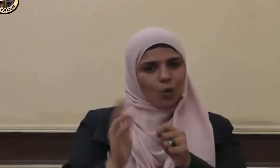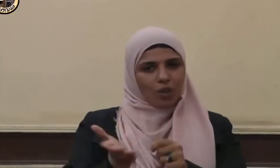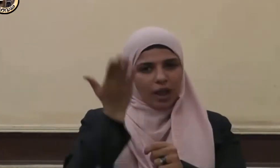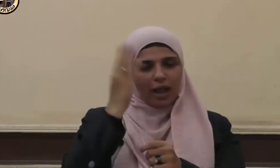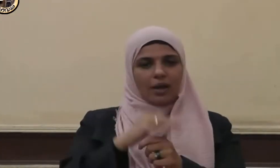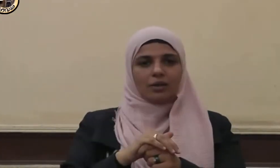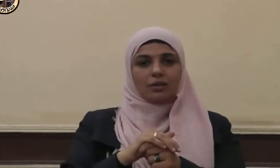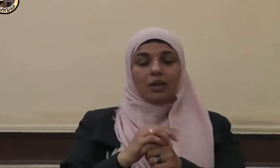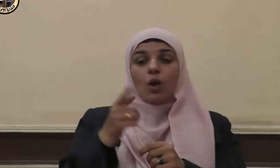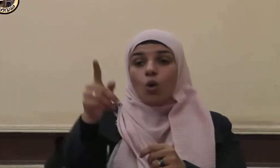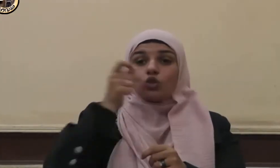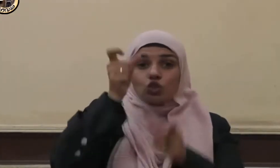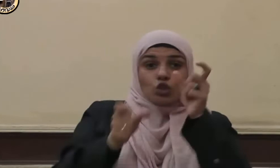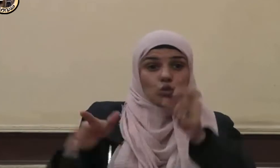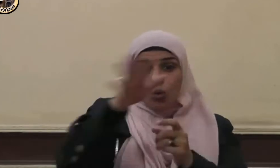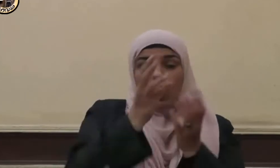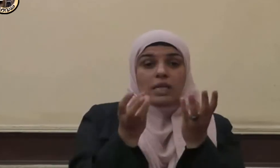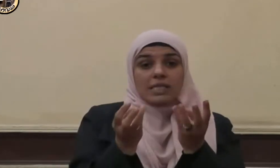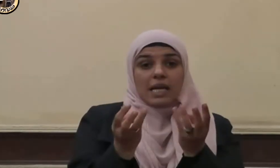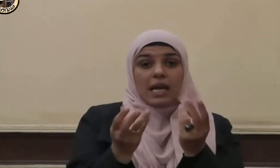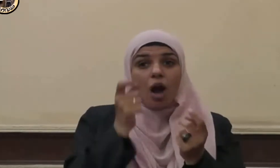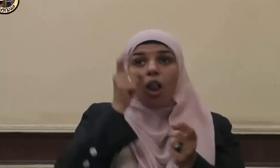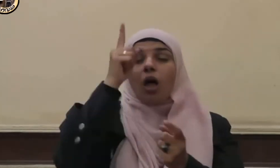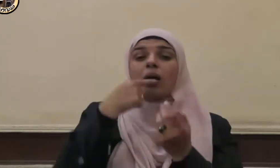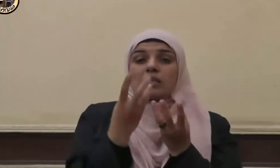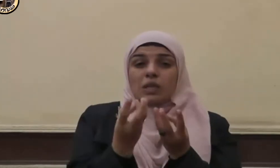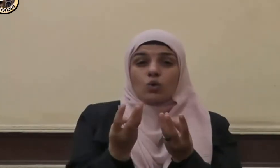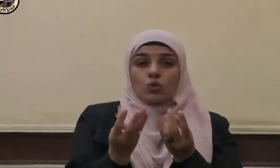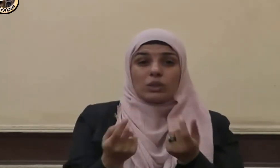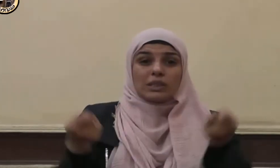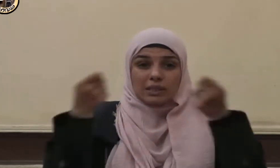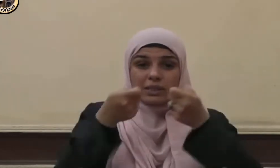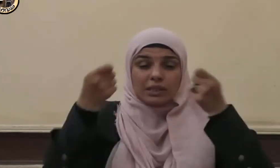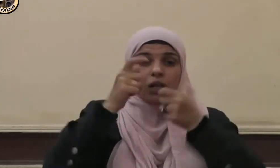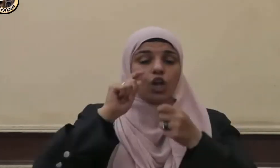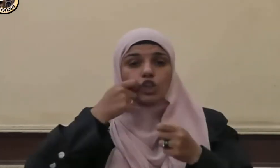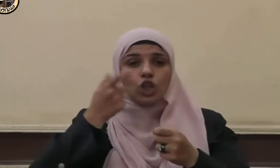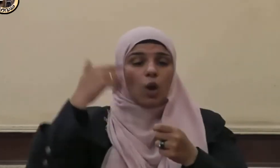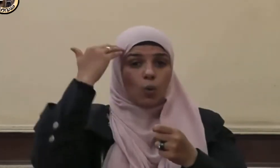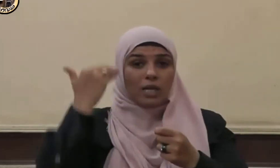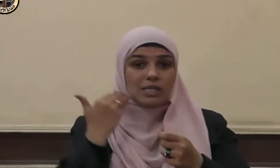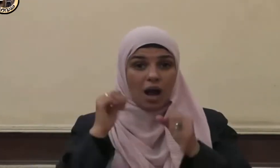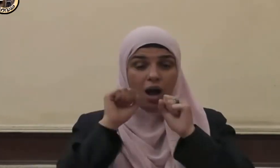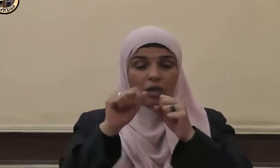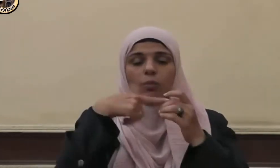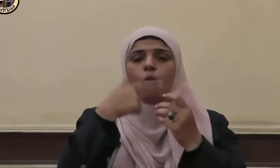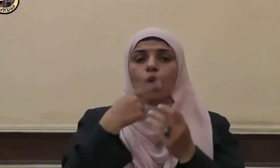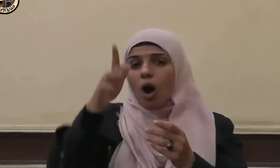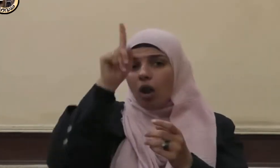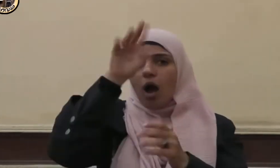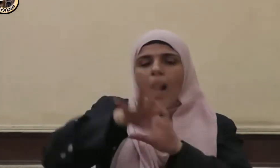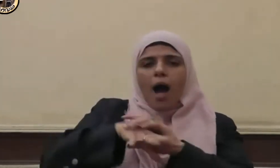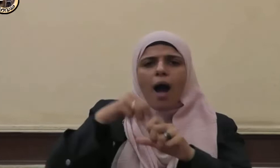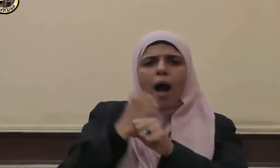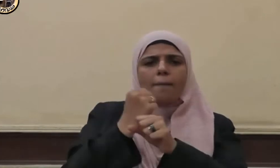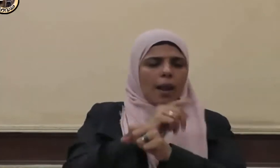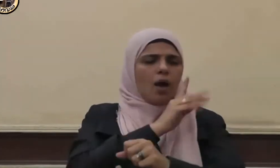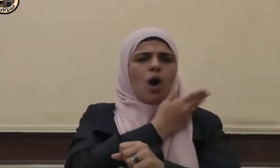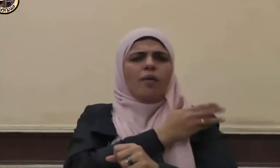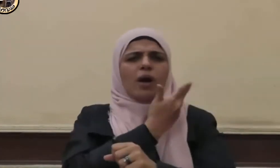وَالذَّاكِرِينَ اللَّهَ كَثِيرًا وَالذَّاكِرَةِ أَعَدَّ اللَّهُ لَهُمْ مَغْفِرَةً وَأَذْرًا